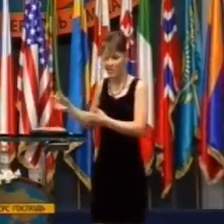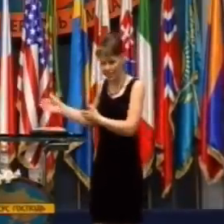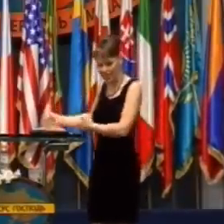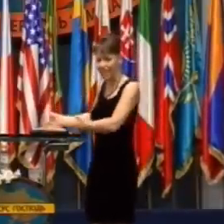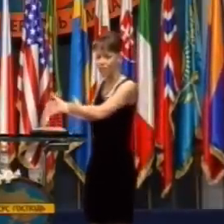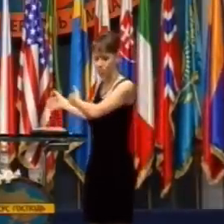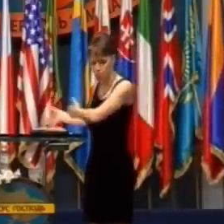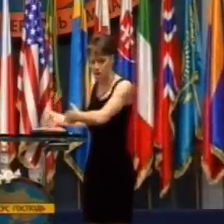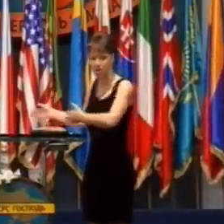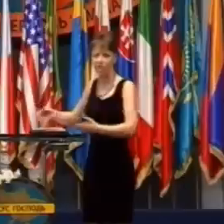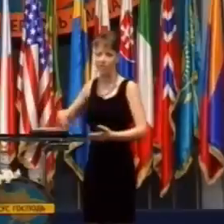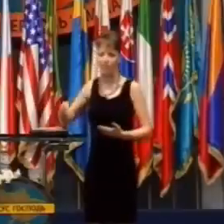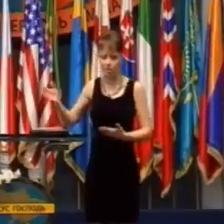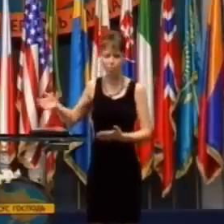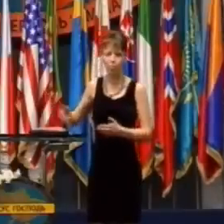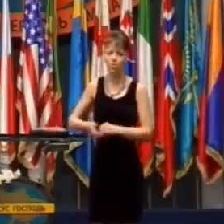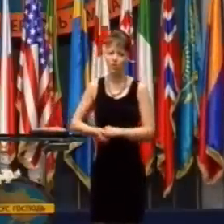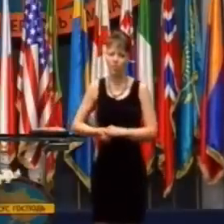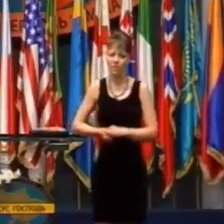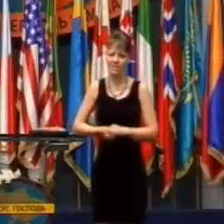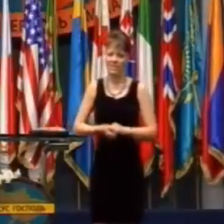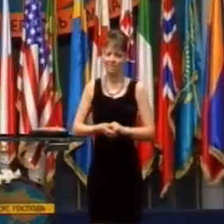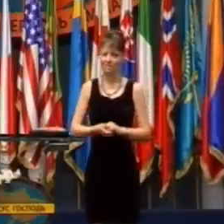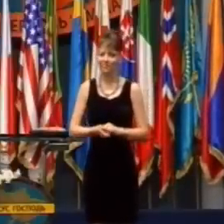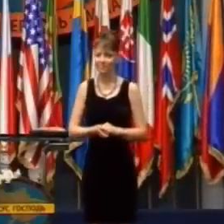Ale je tu, keby som ho potreboval.